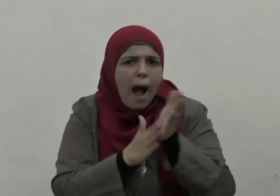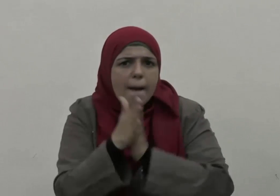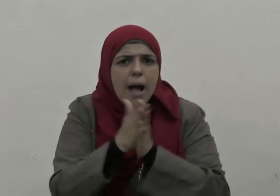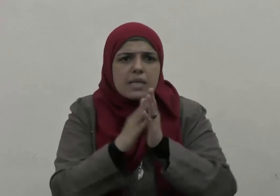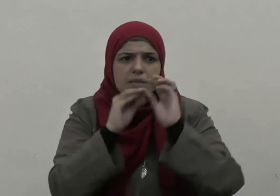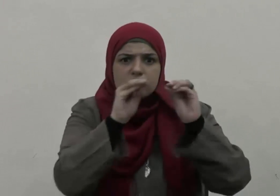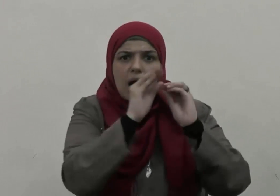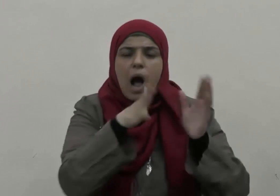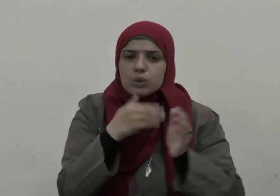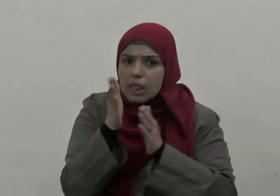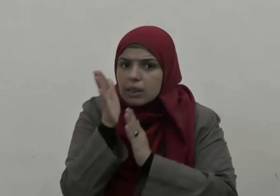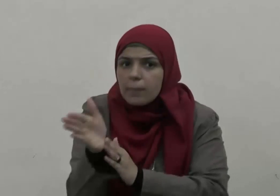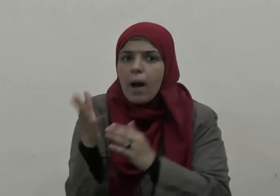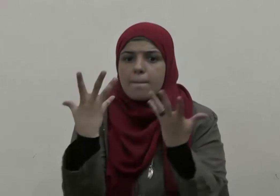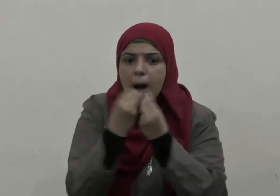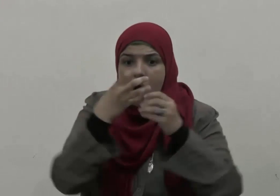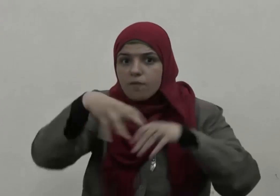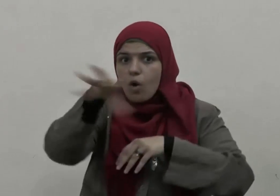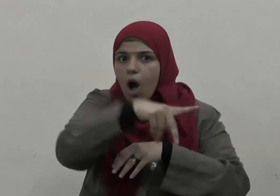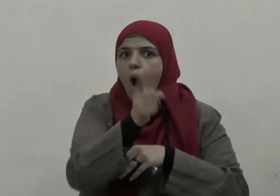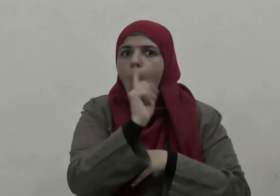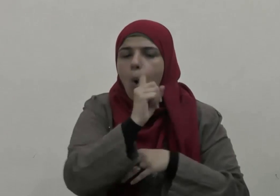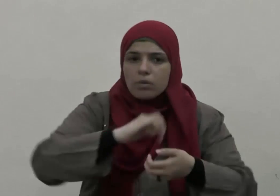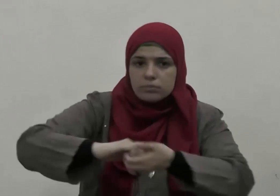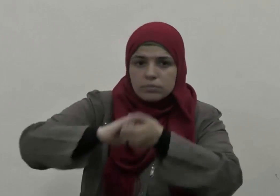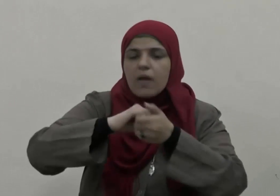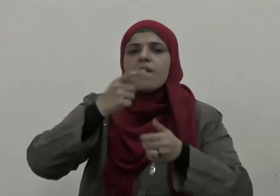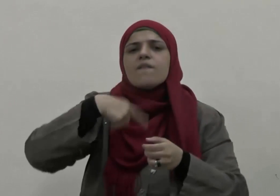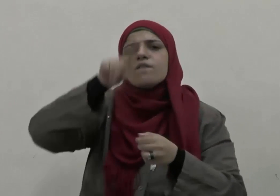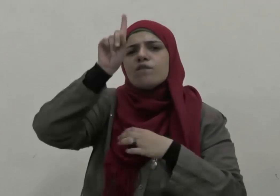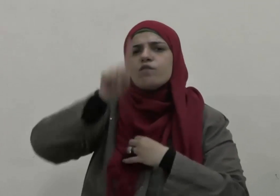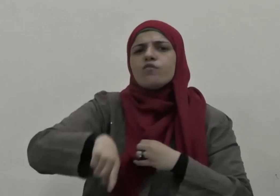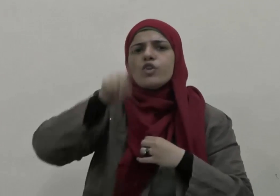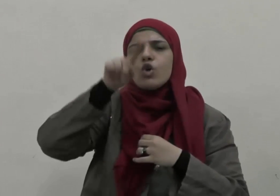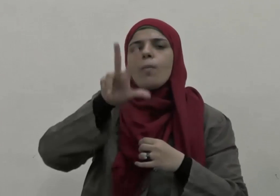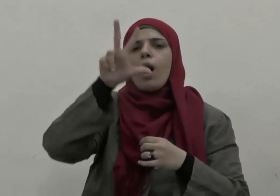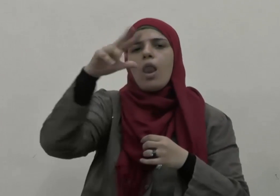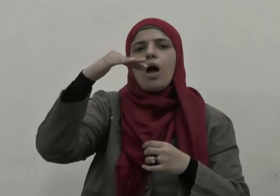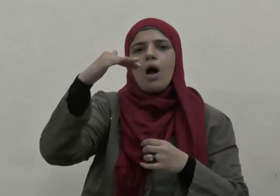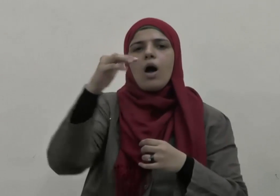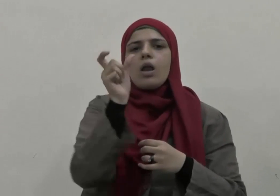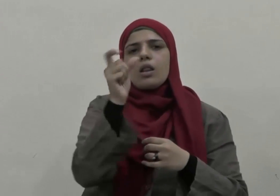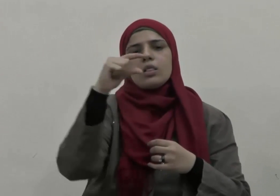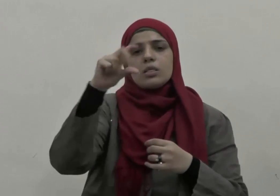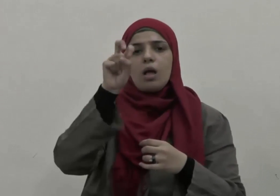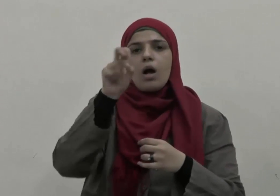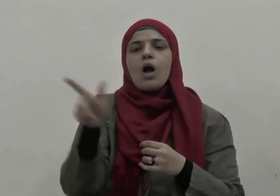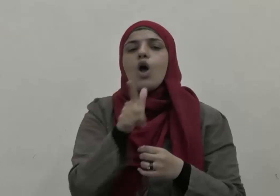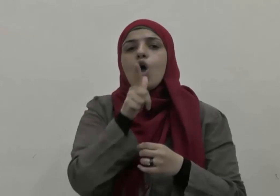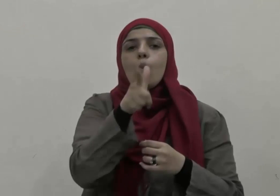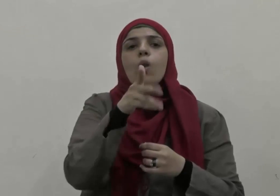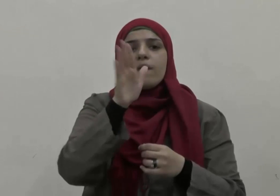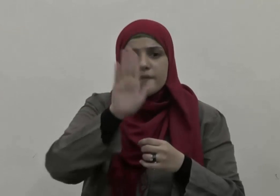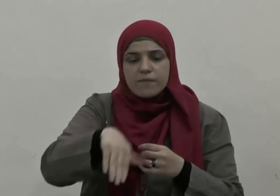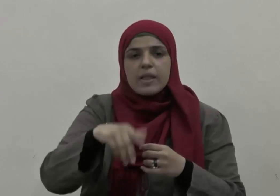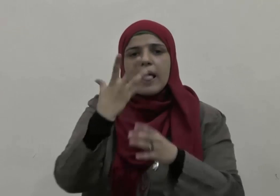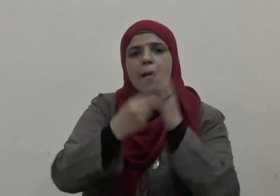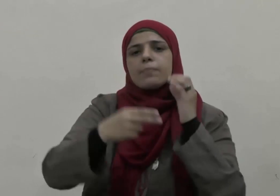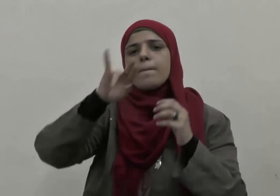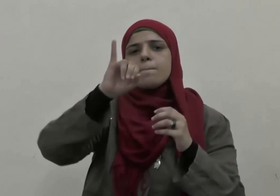على الاجتماع وعدم الفرقة ففي يوم الخندق يقول البراء بن عازب